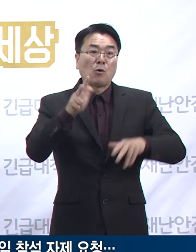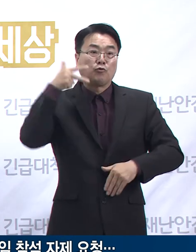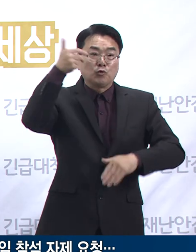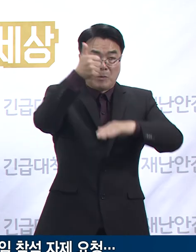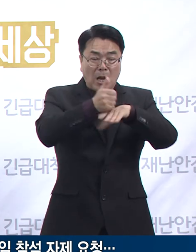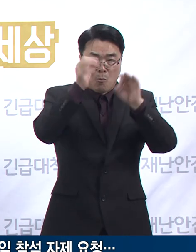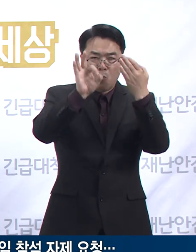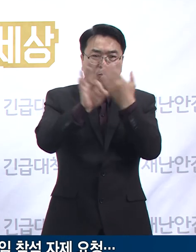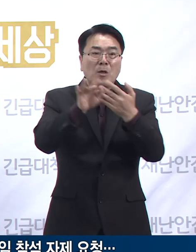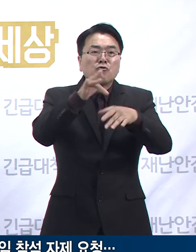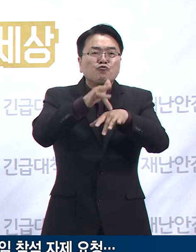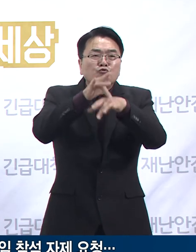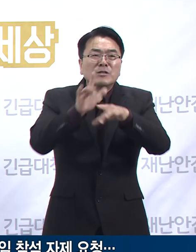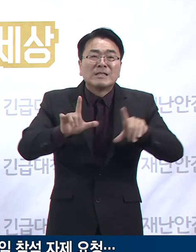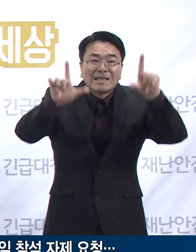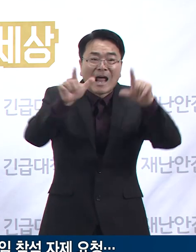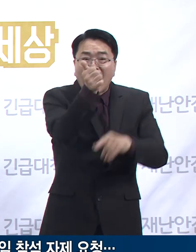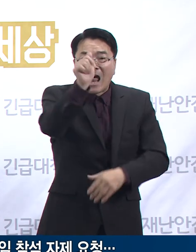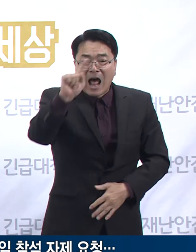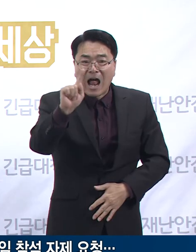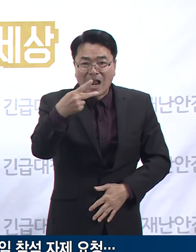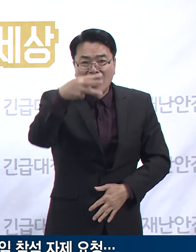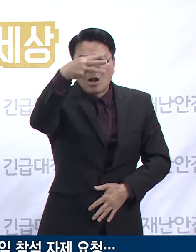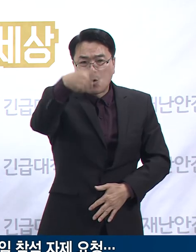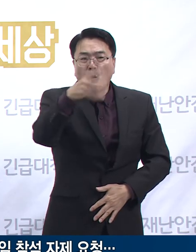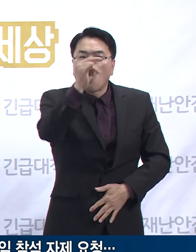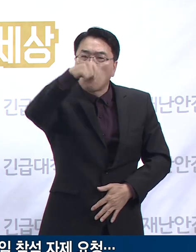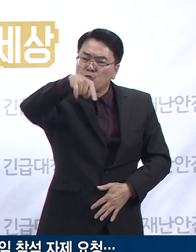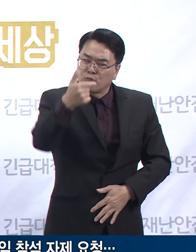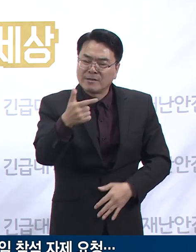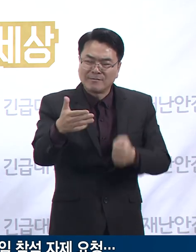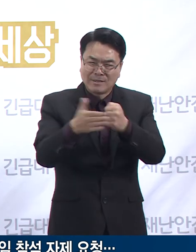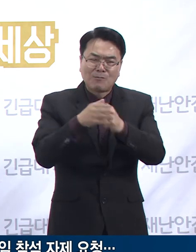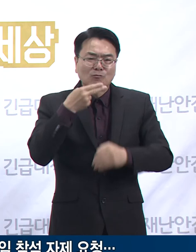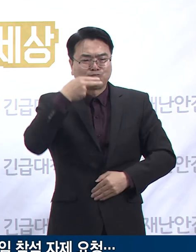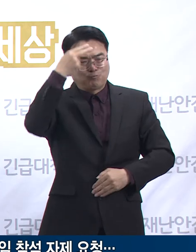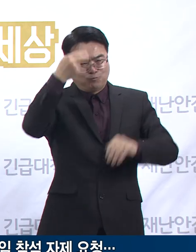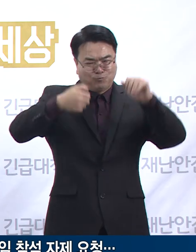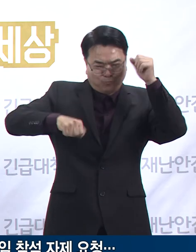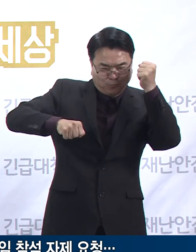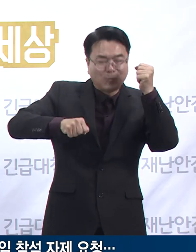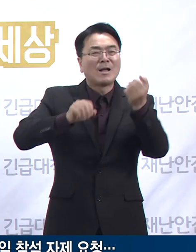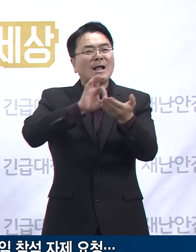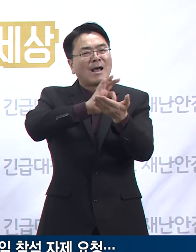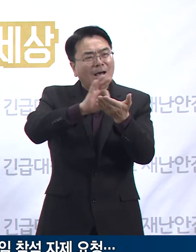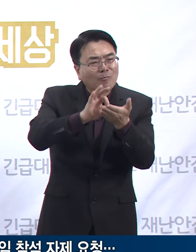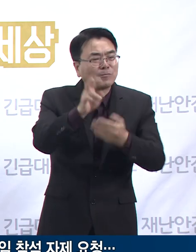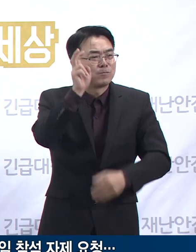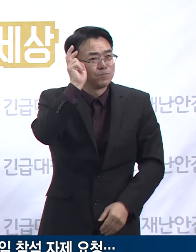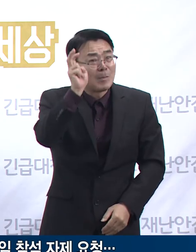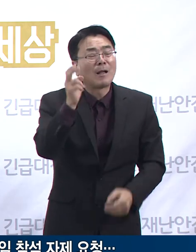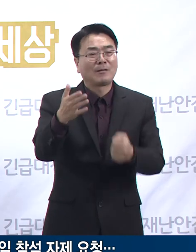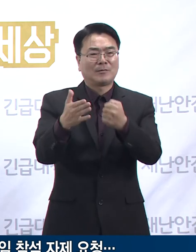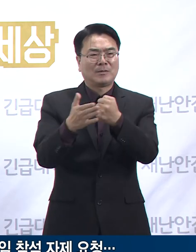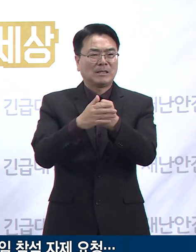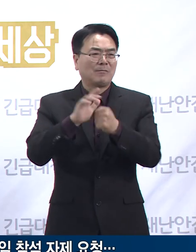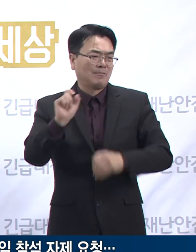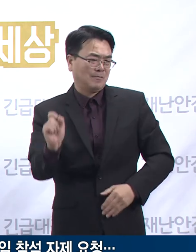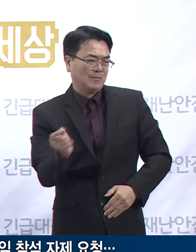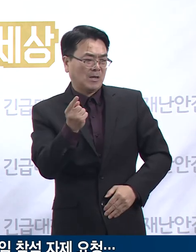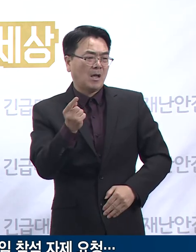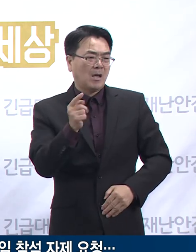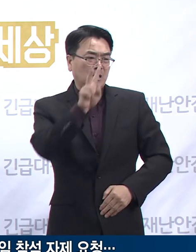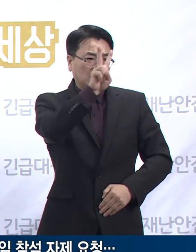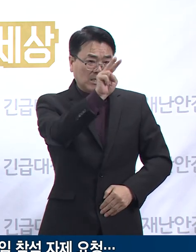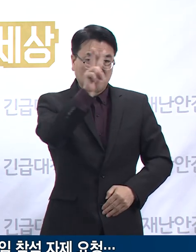할로윈데이를 즐기고자 하는 많은 사람들이 유흥시설과 다중이용시설 등을 방문할 것을 예상이 되며 이로 인해 2미터